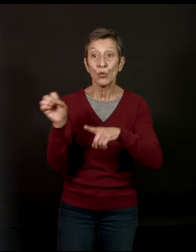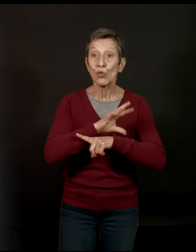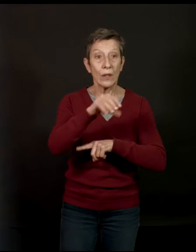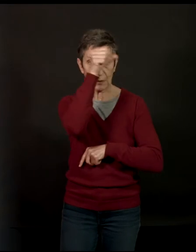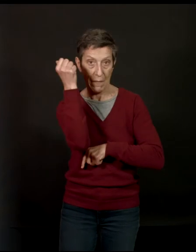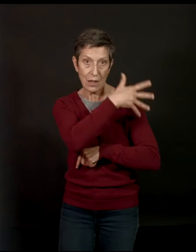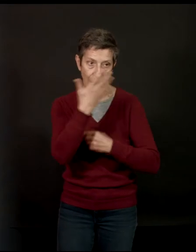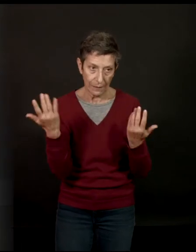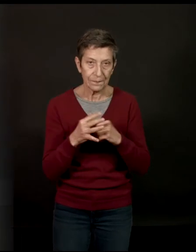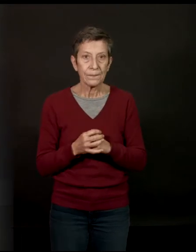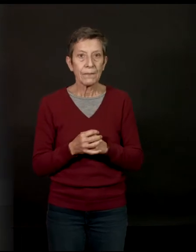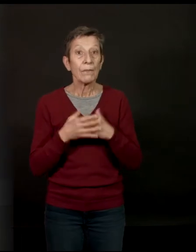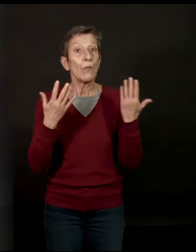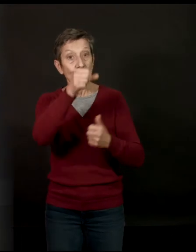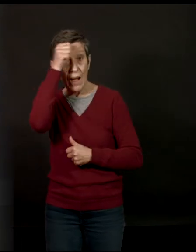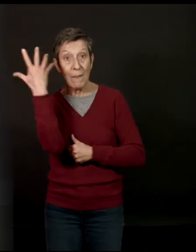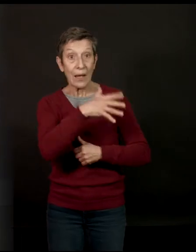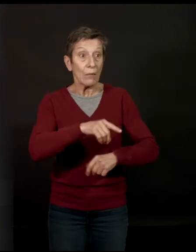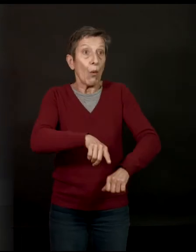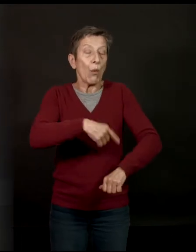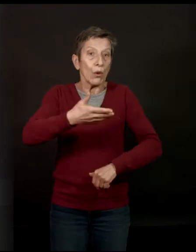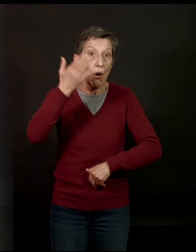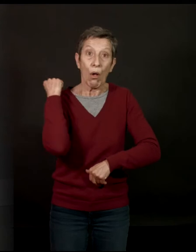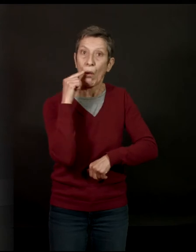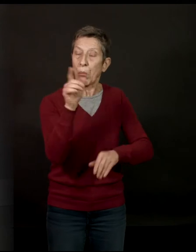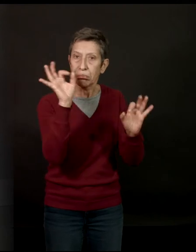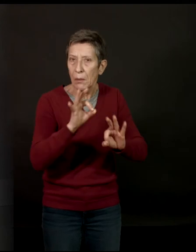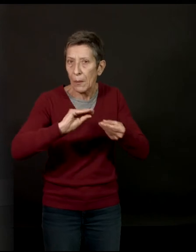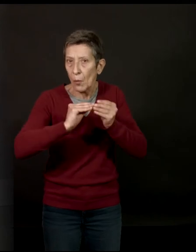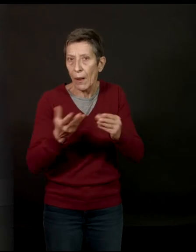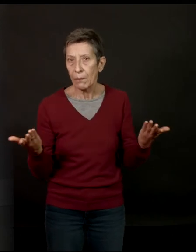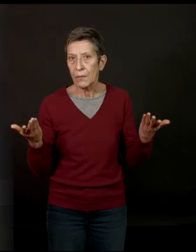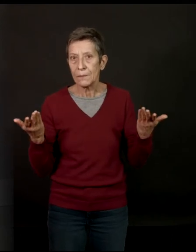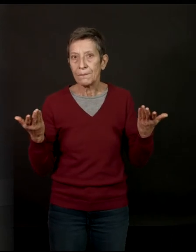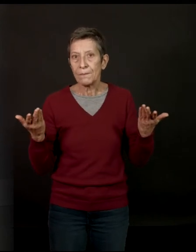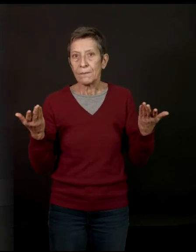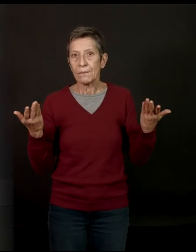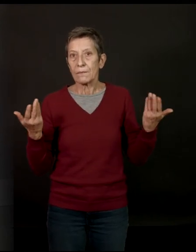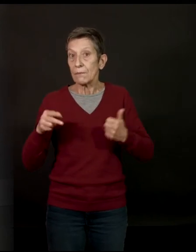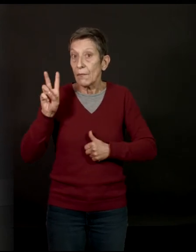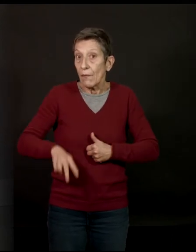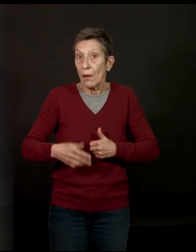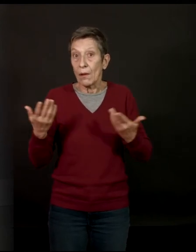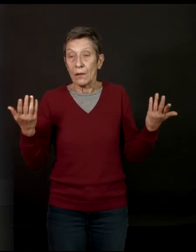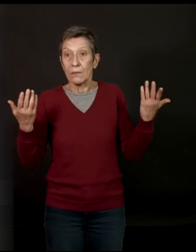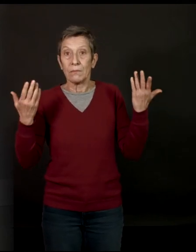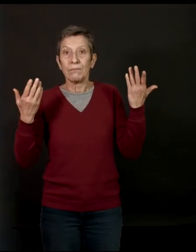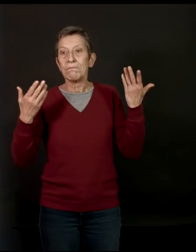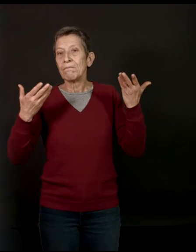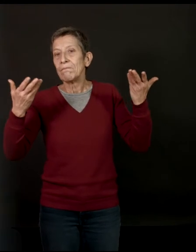américain. Et alors, aux États-Unis, pendant longtemps, ils étaient à l'abri de ça, en fait. C'est-à-dire qu'il y avait cette espèce de mythe que tout